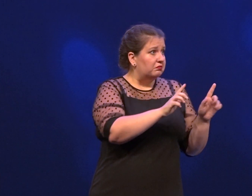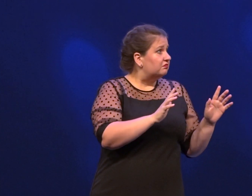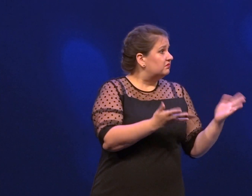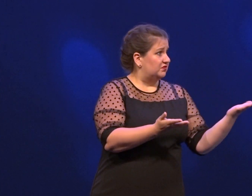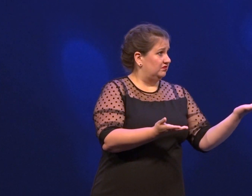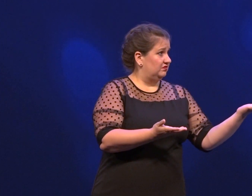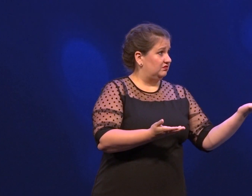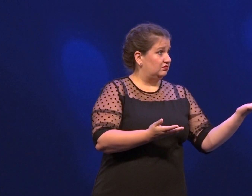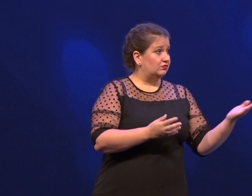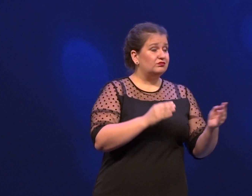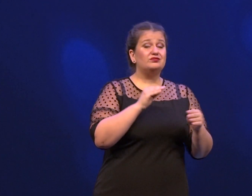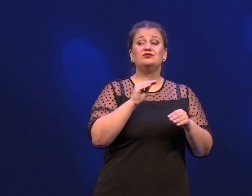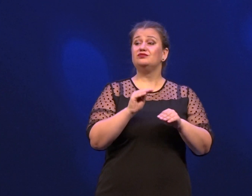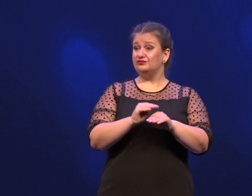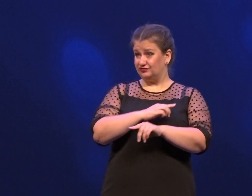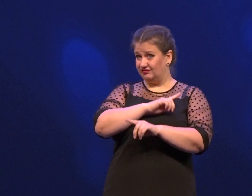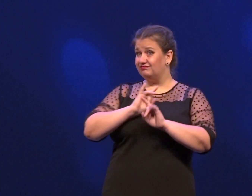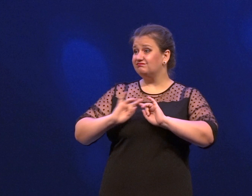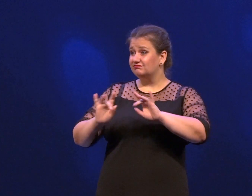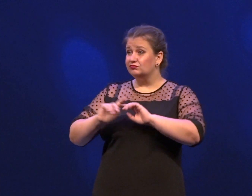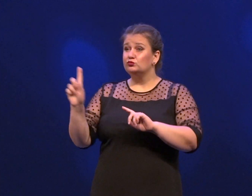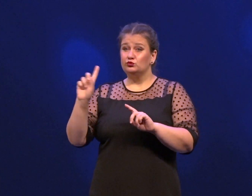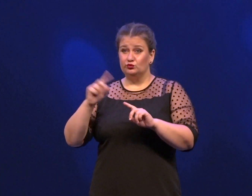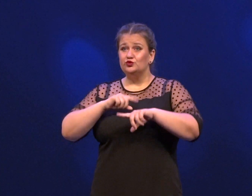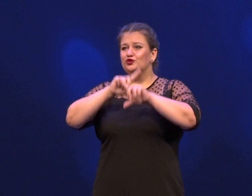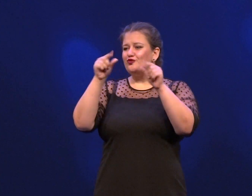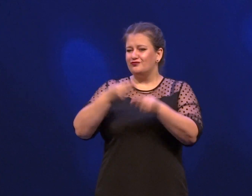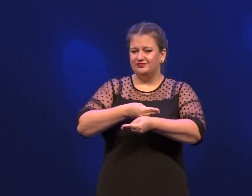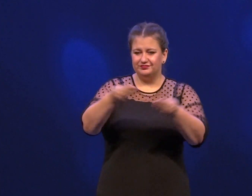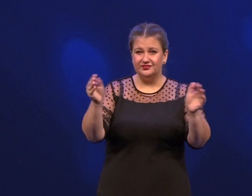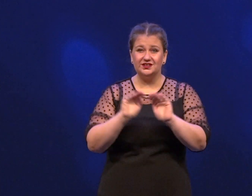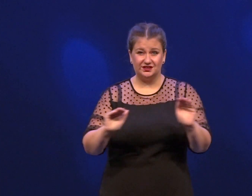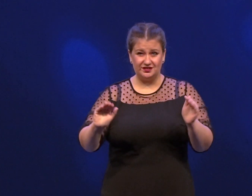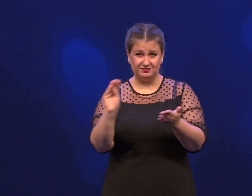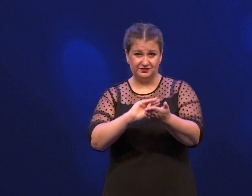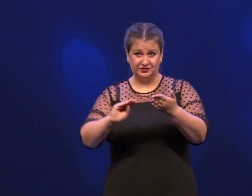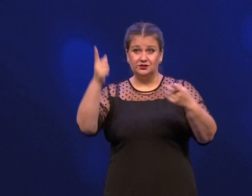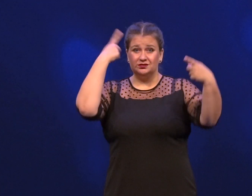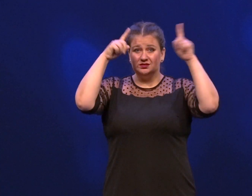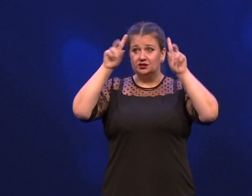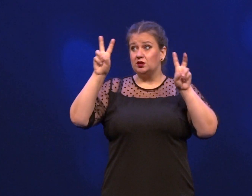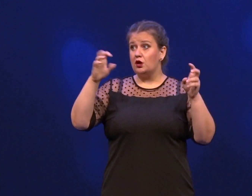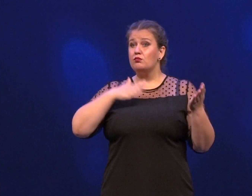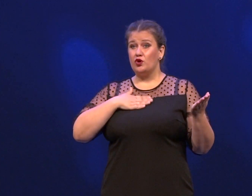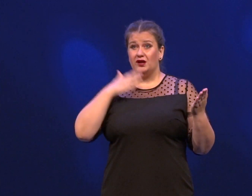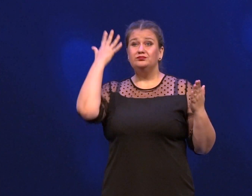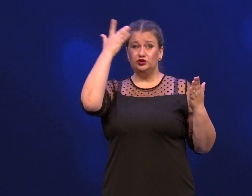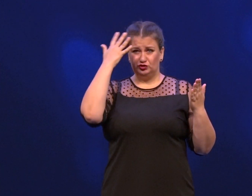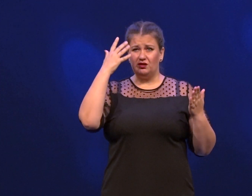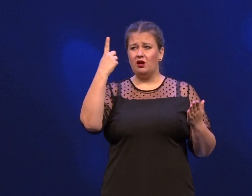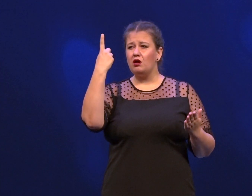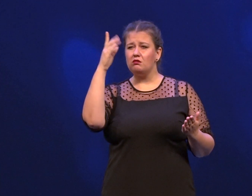изменилась в лице, ты расстроена». И она сказала ему, что в школе задала детям ученикам